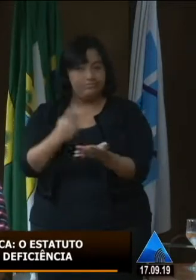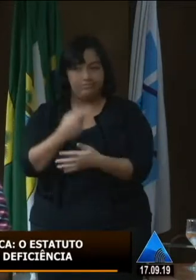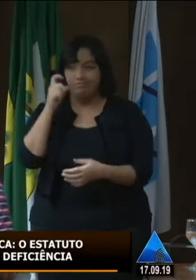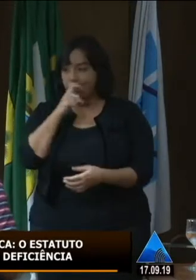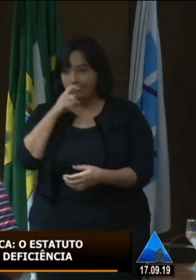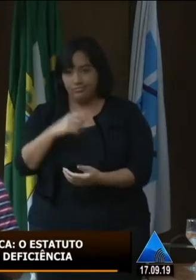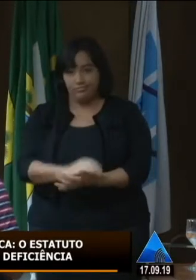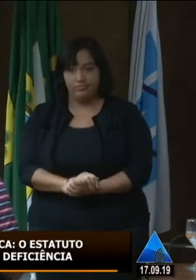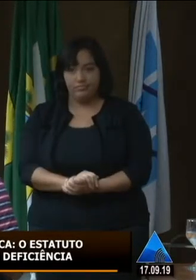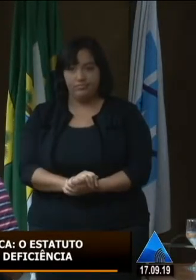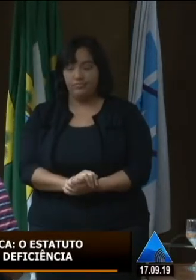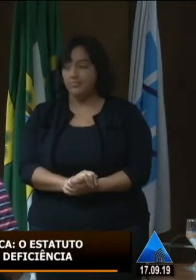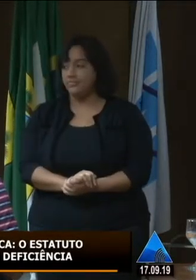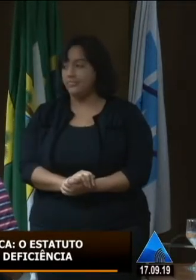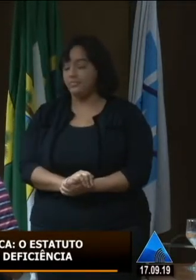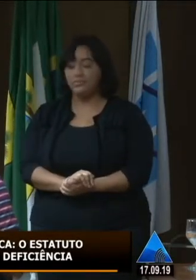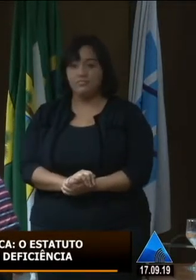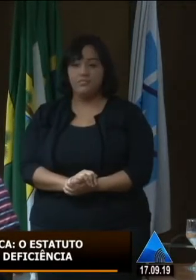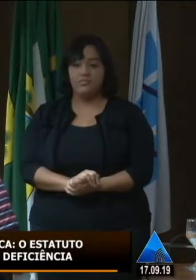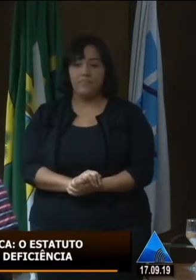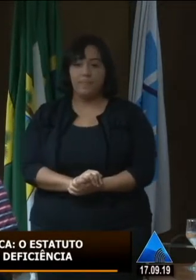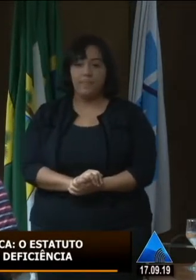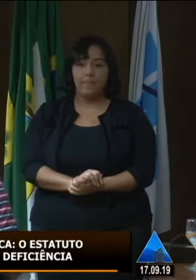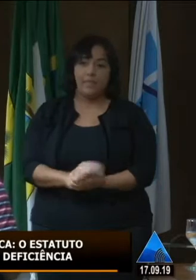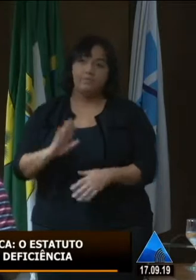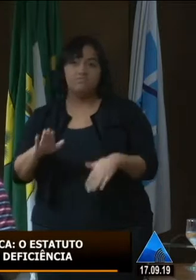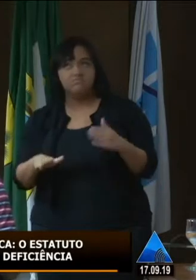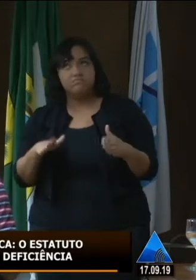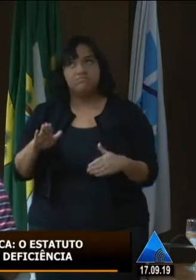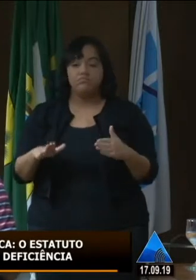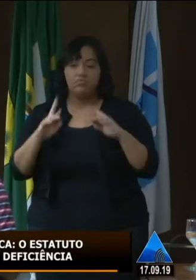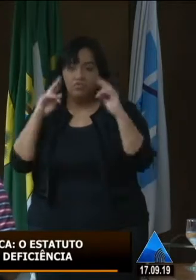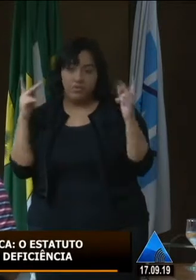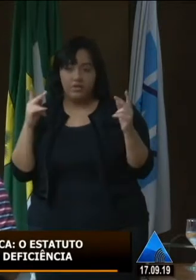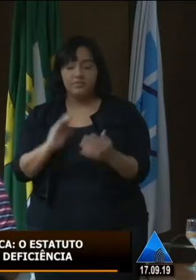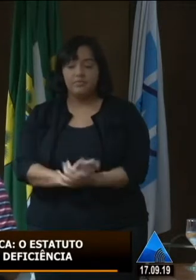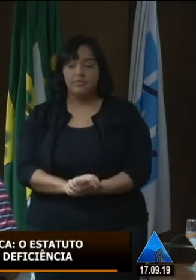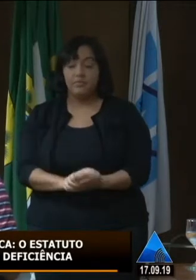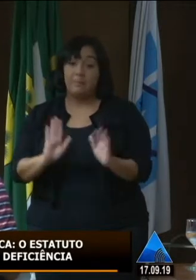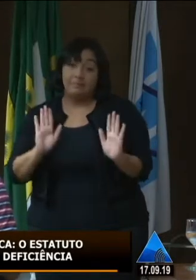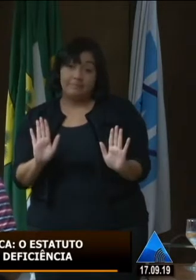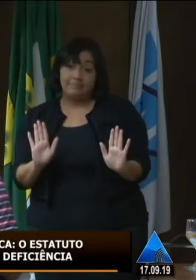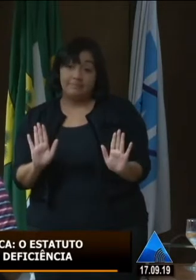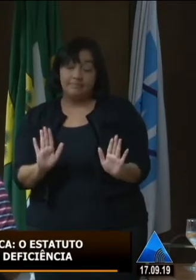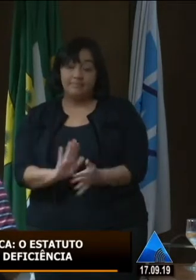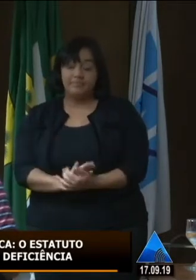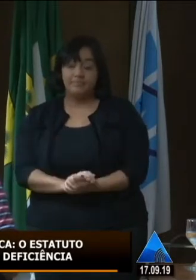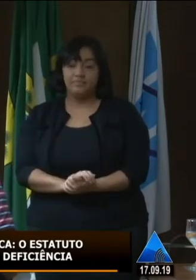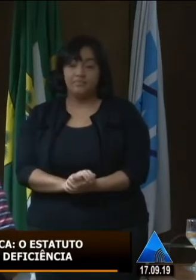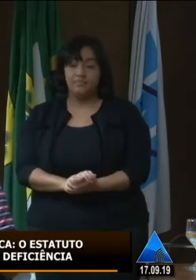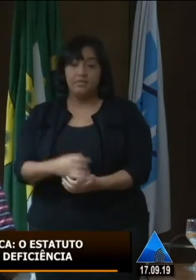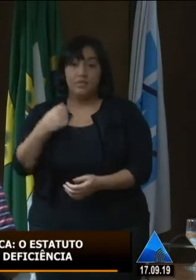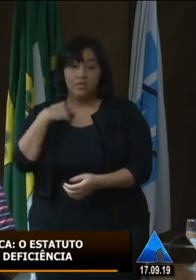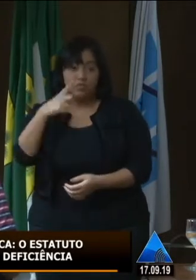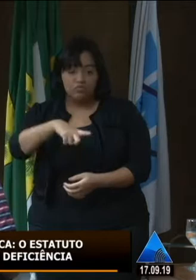É claro que algumas coisas andam mais lá, outras andam mais aqui, e há sempre esse equilíbrio. Mas, a partir do momento que eu